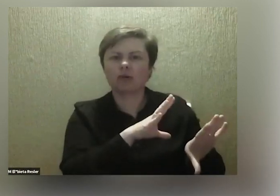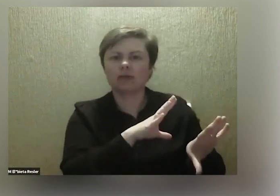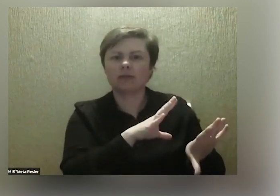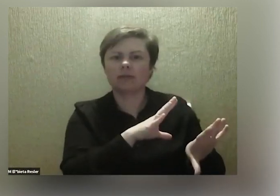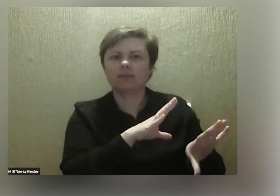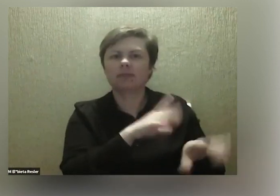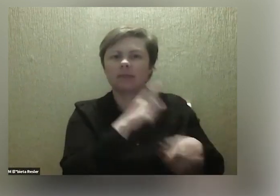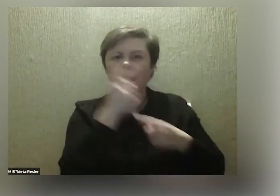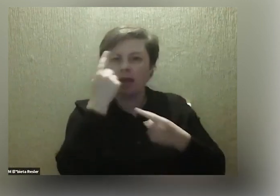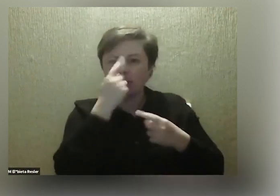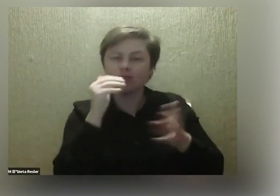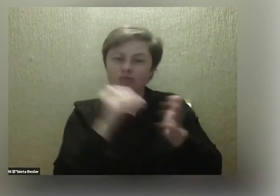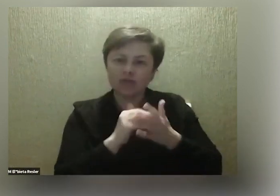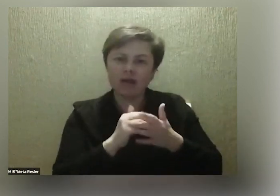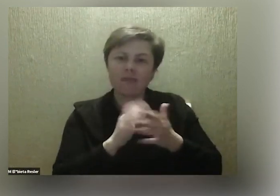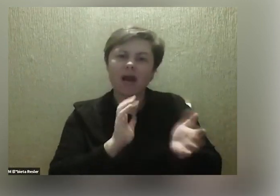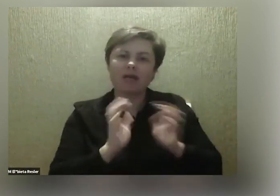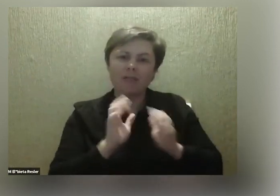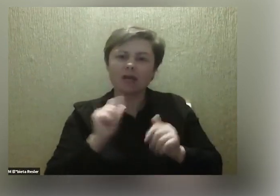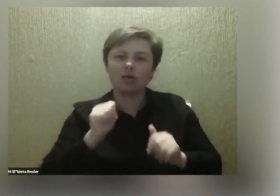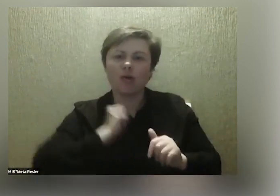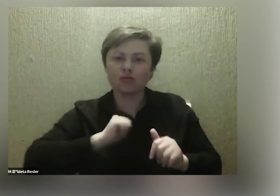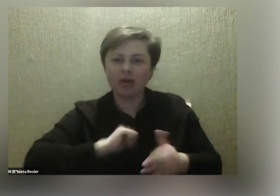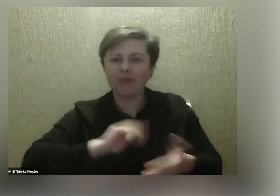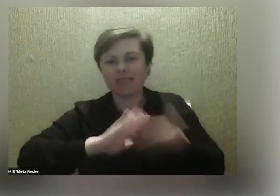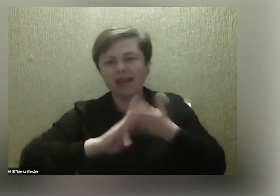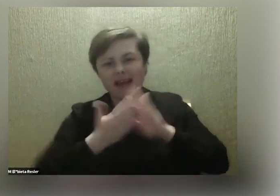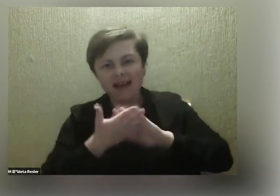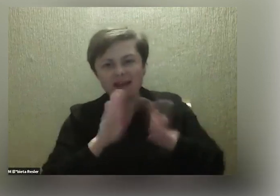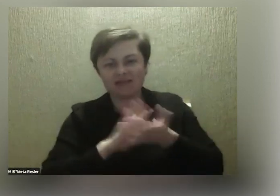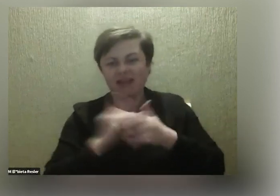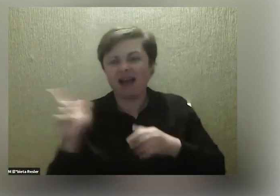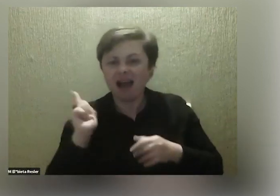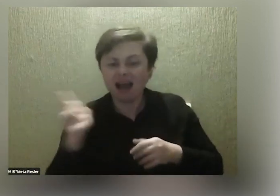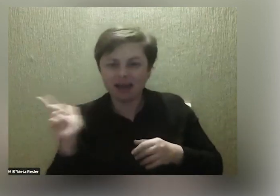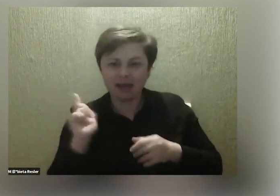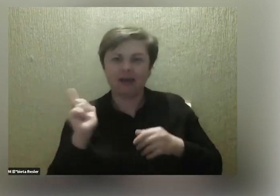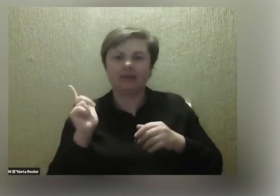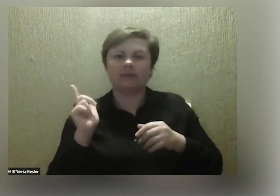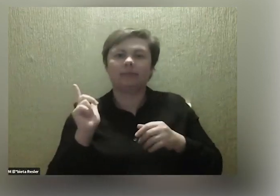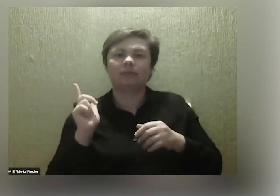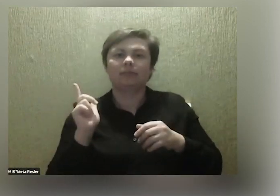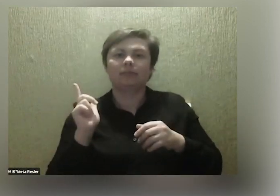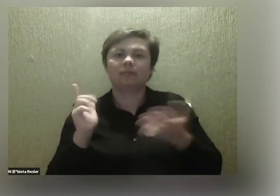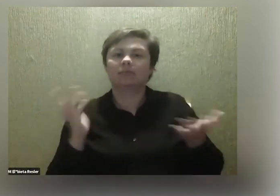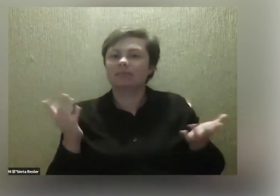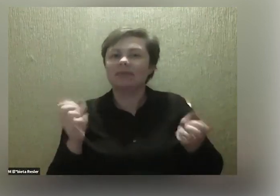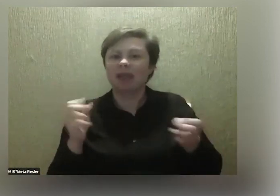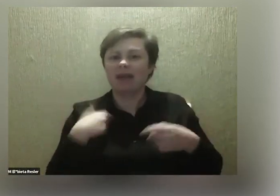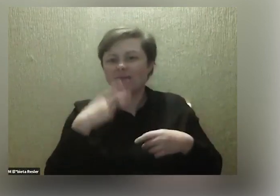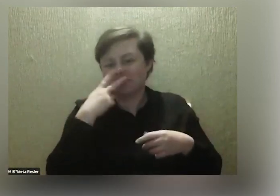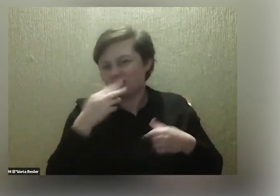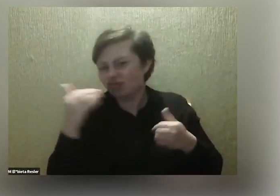Ja myślę, że o siebie wzajemnie po prostu. Tak ja to widzę,